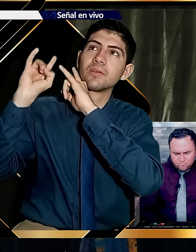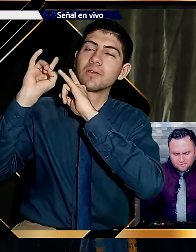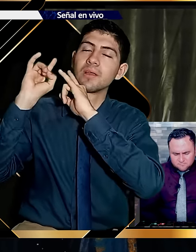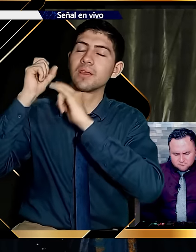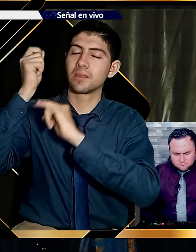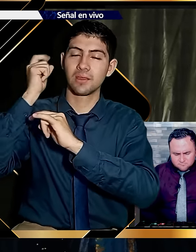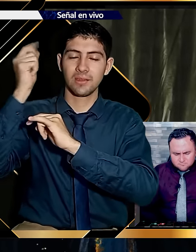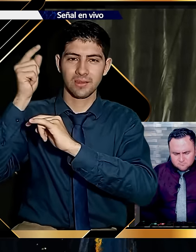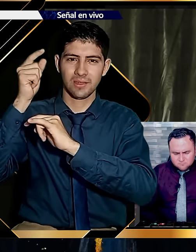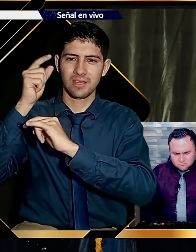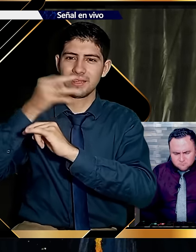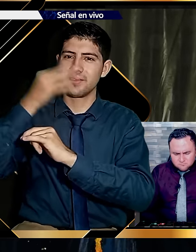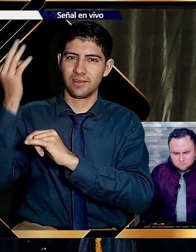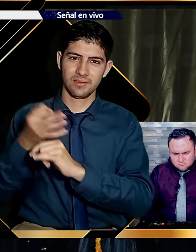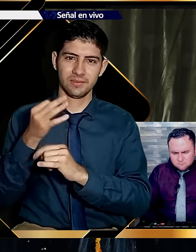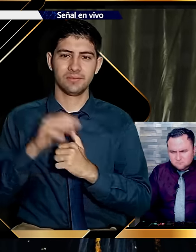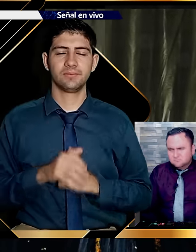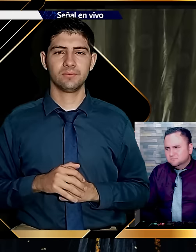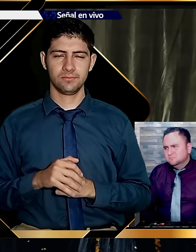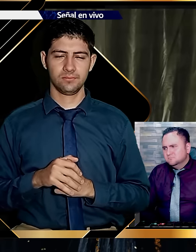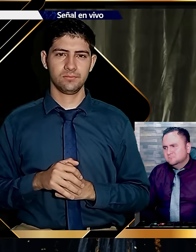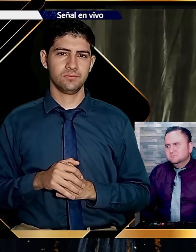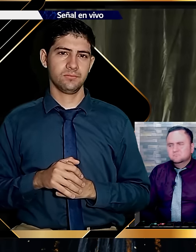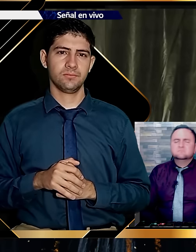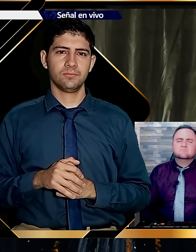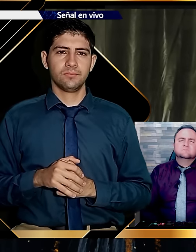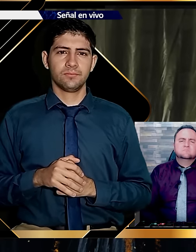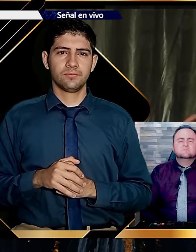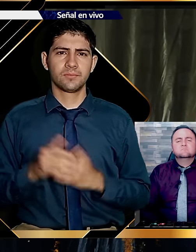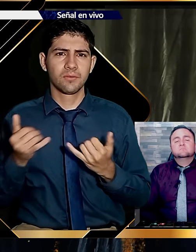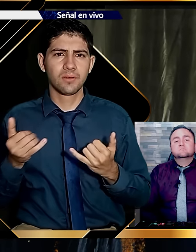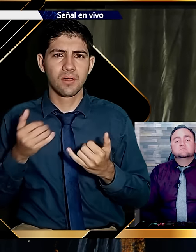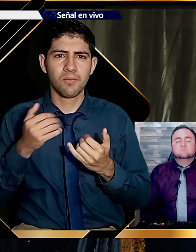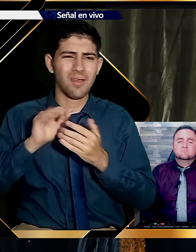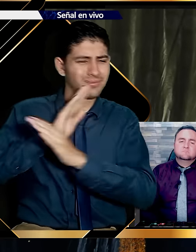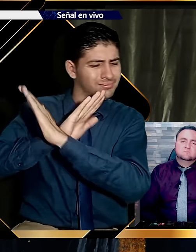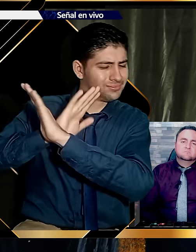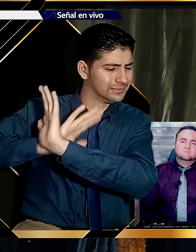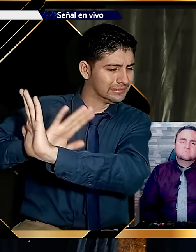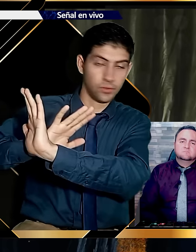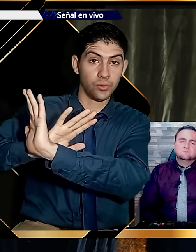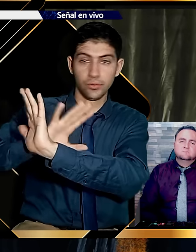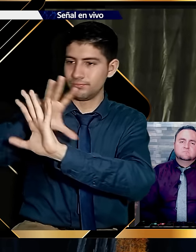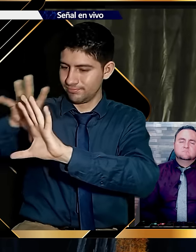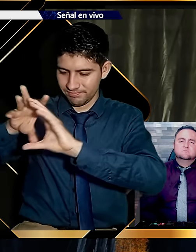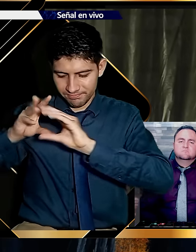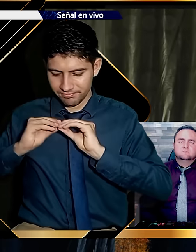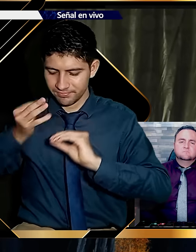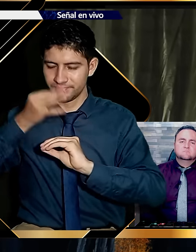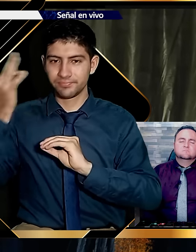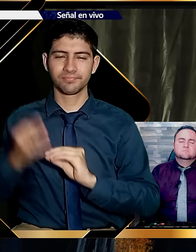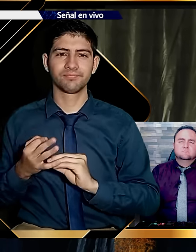De los que están aquí. Conmigo. Para que. Ya que la hemos comprado. La hemos adquirido. No la vamos a vender.